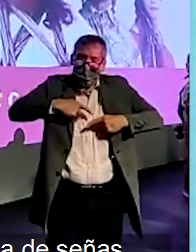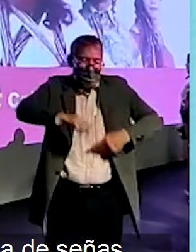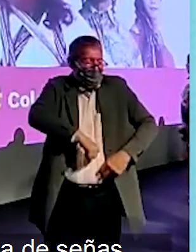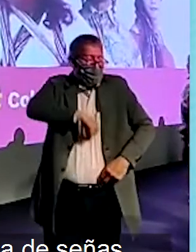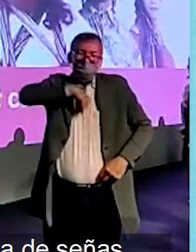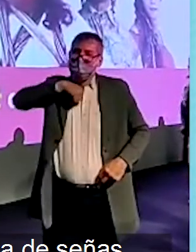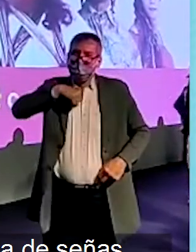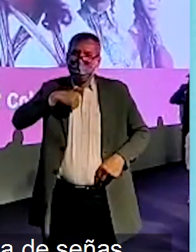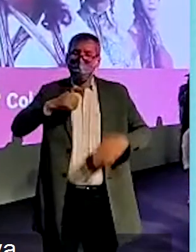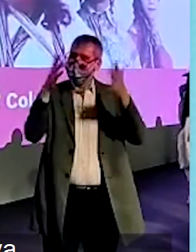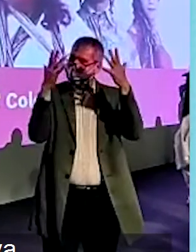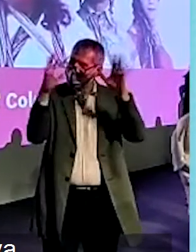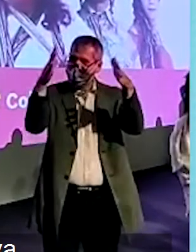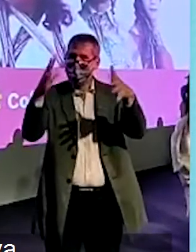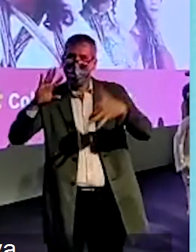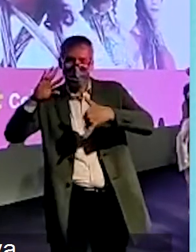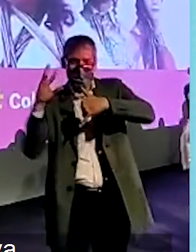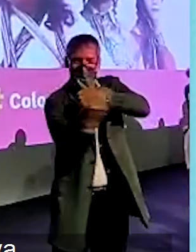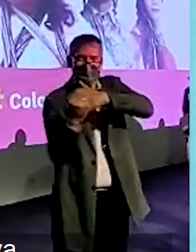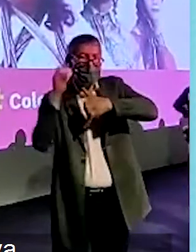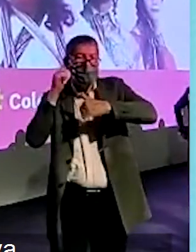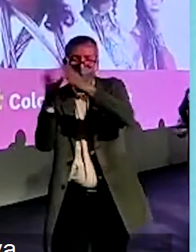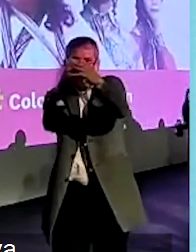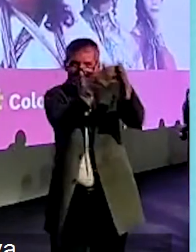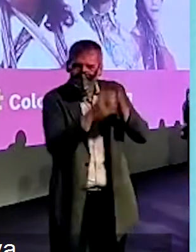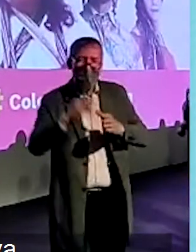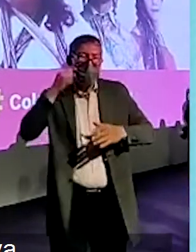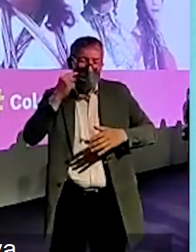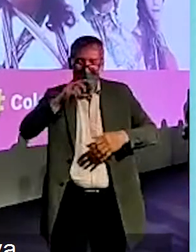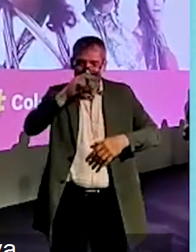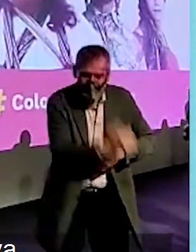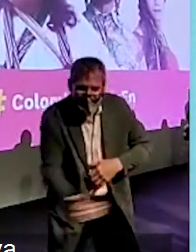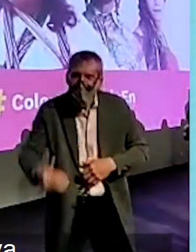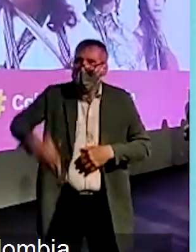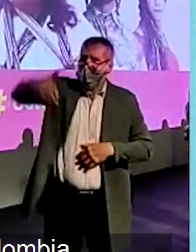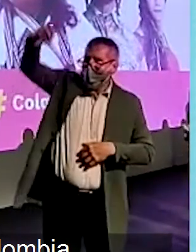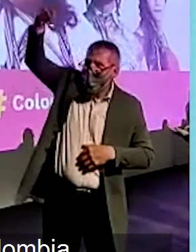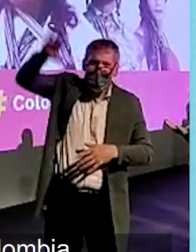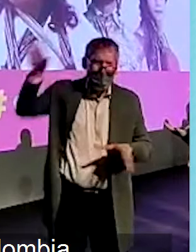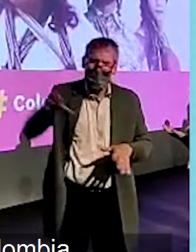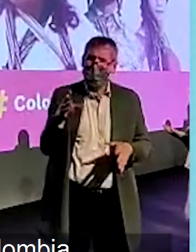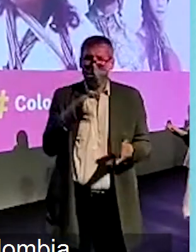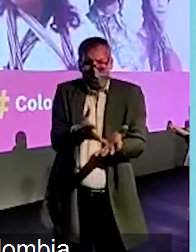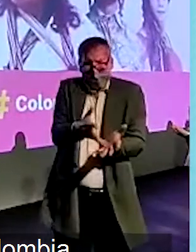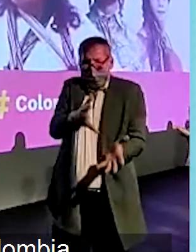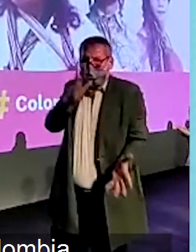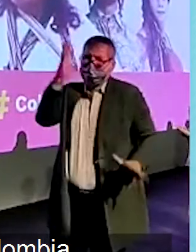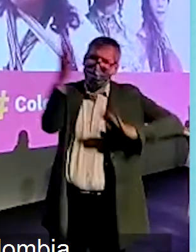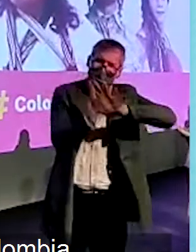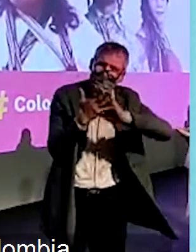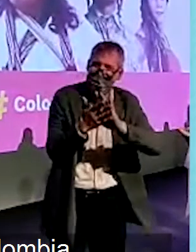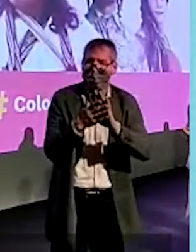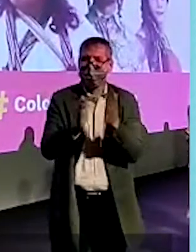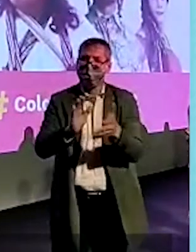que la lengua de señas colombiana sea nuestra lengua nativa. La lengua de niños y